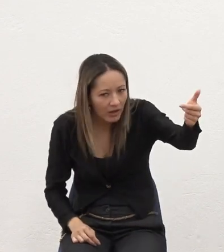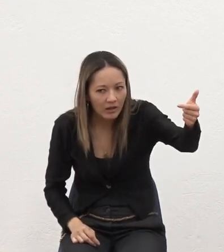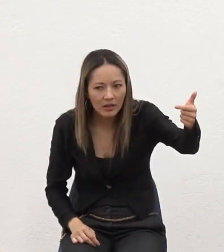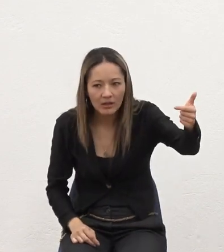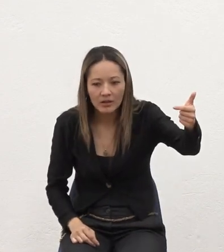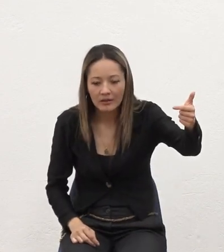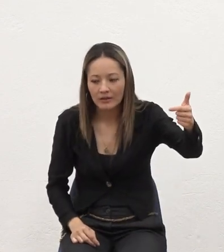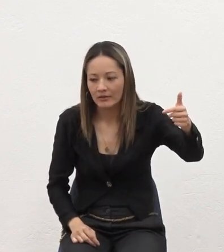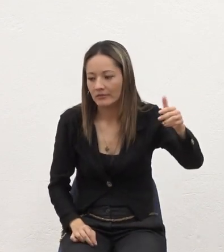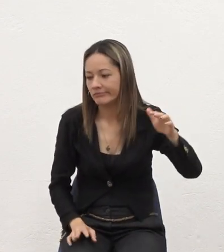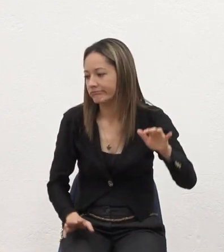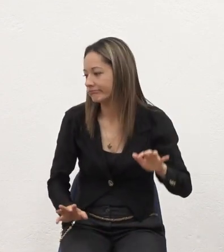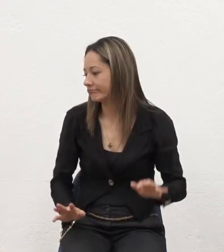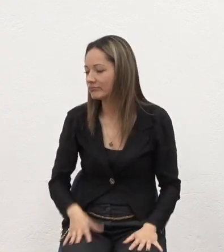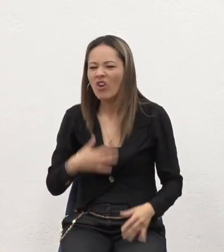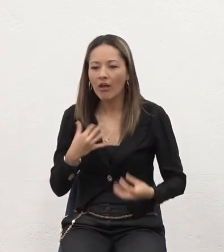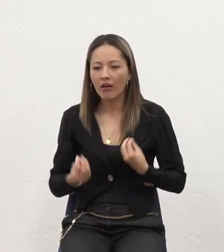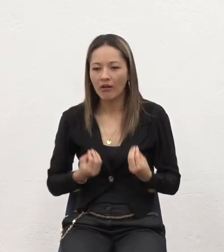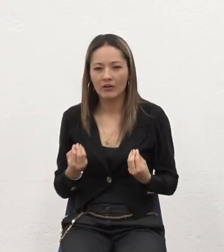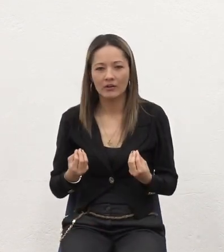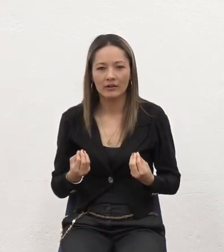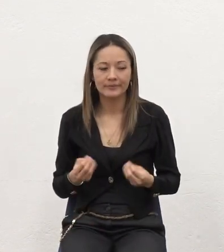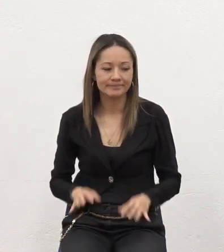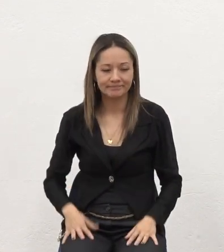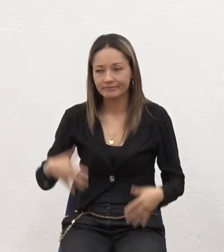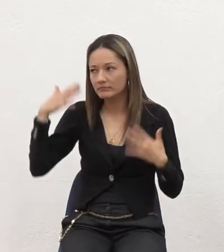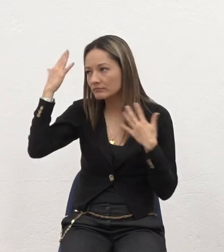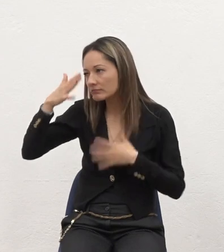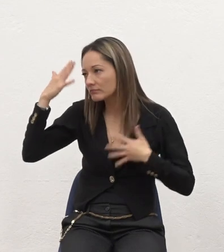Pues que me tocó hacer Pues Bañarme y venirme Para acá a la iglesia